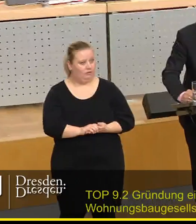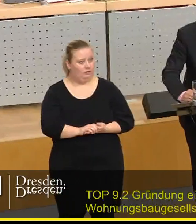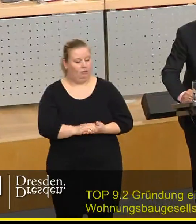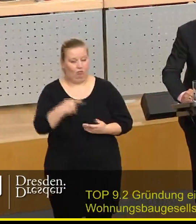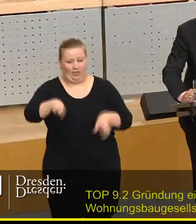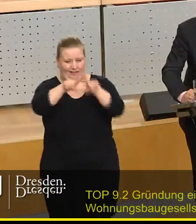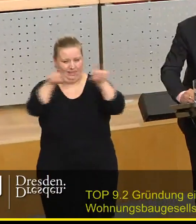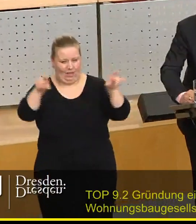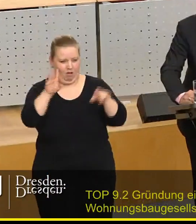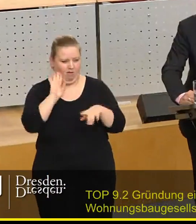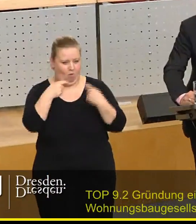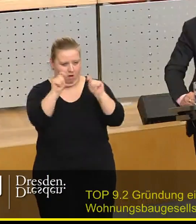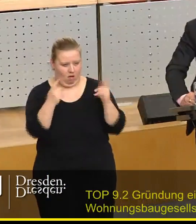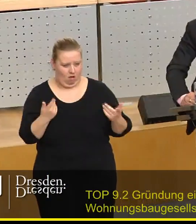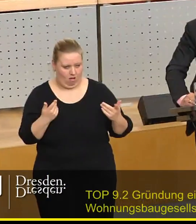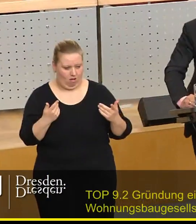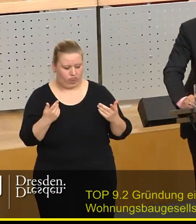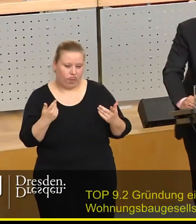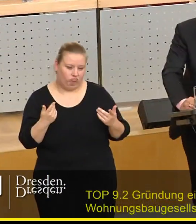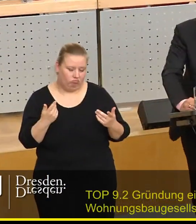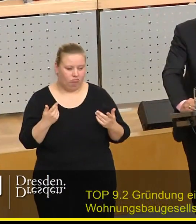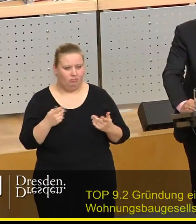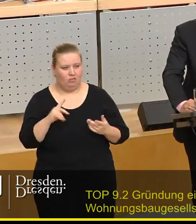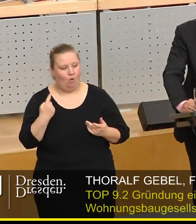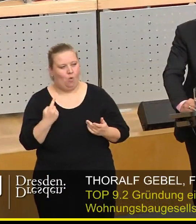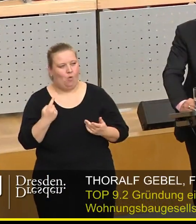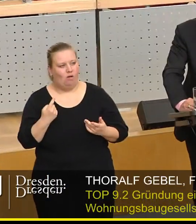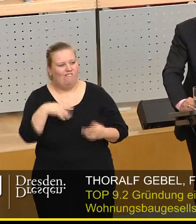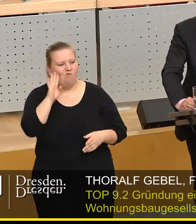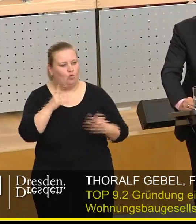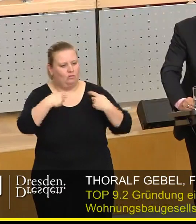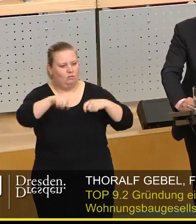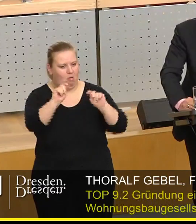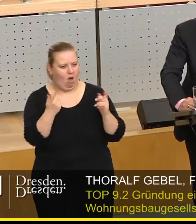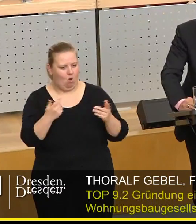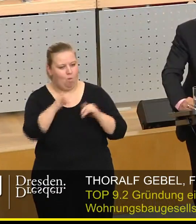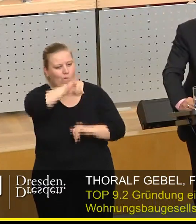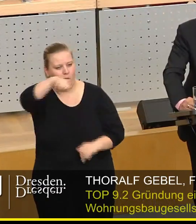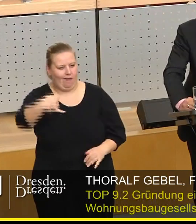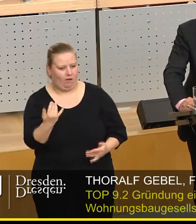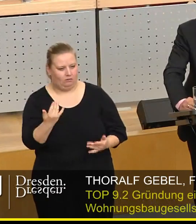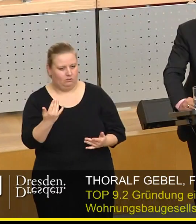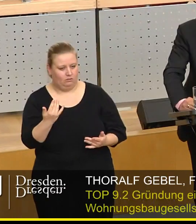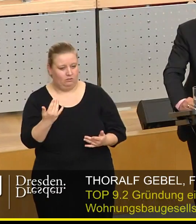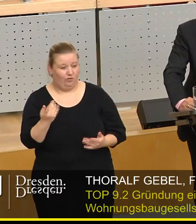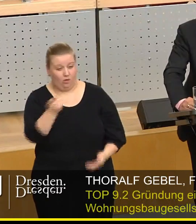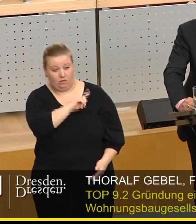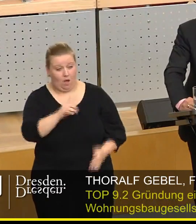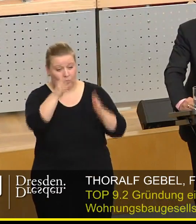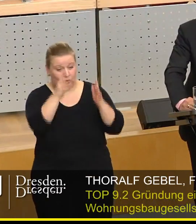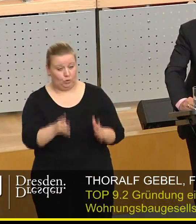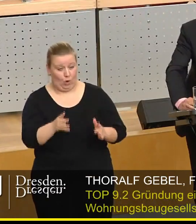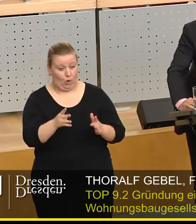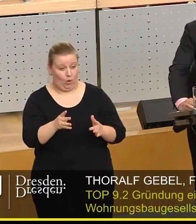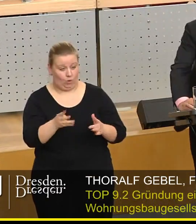bei dem Thema Wobei, über das wir heute sprechen, reden wir über ein Wohnungsbauprojekt, das für 1.900 Euro pro